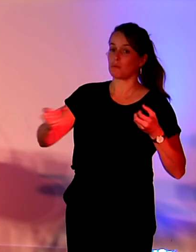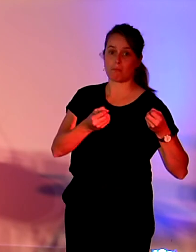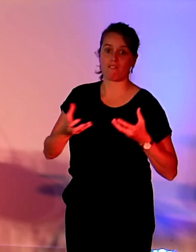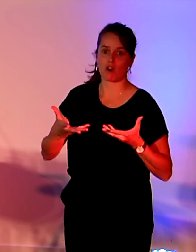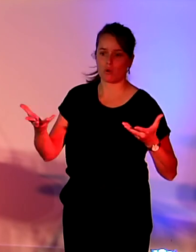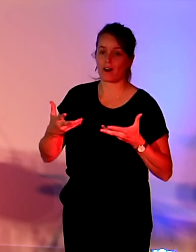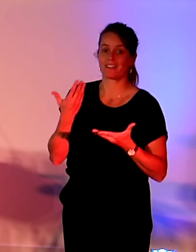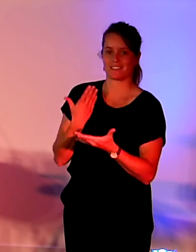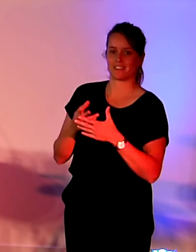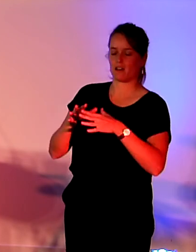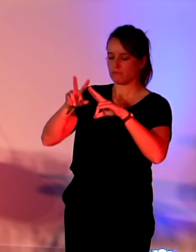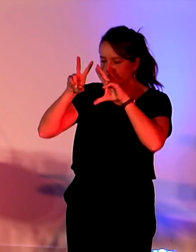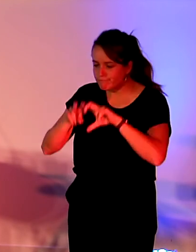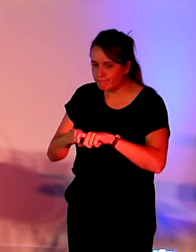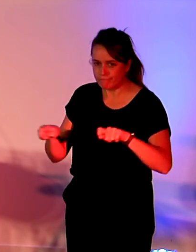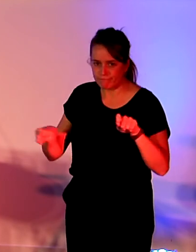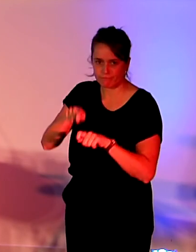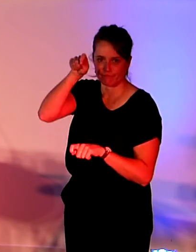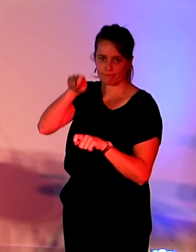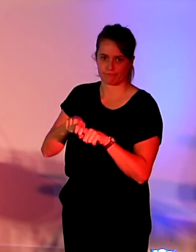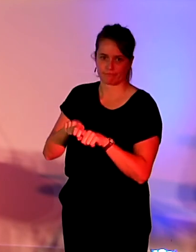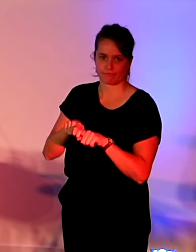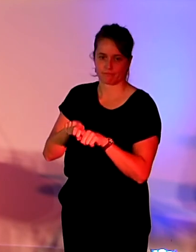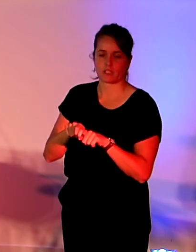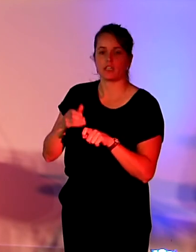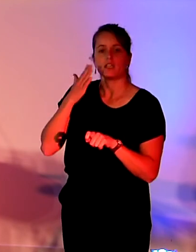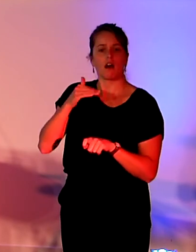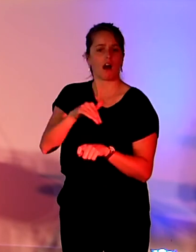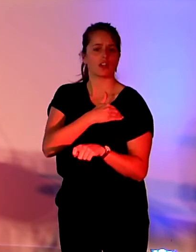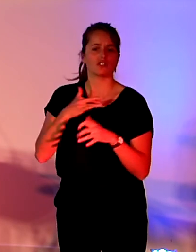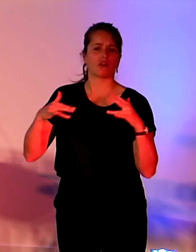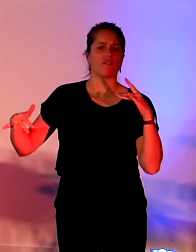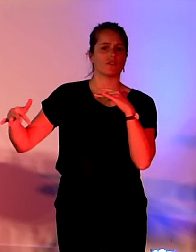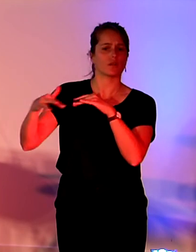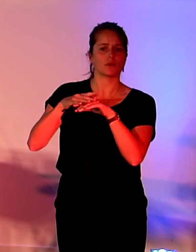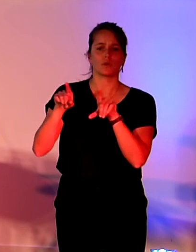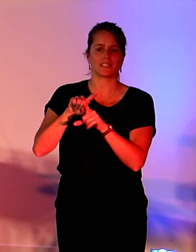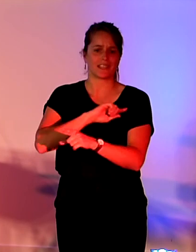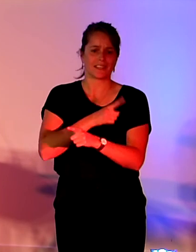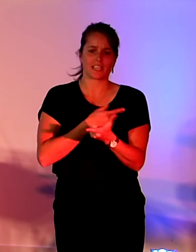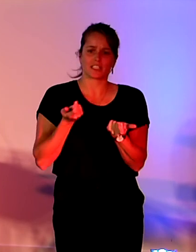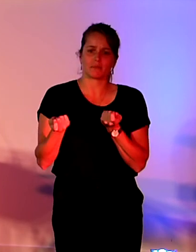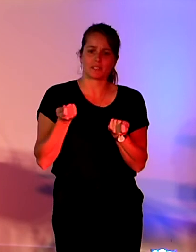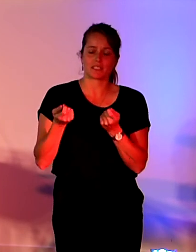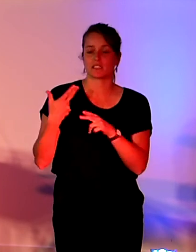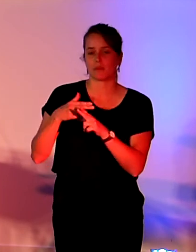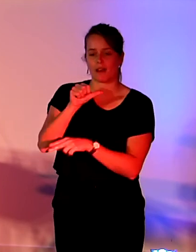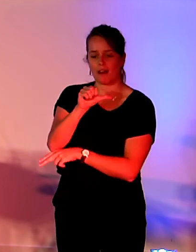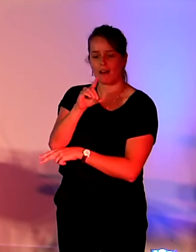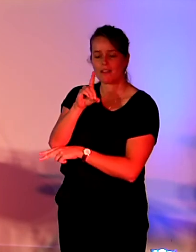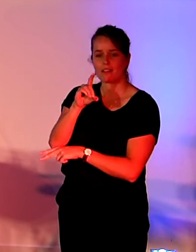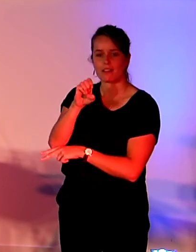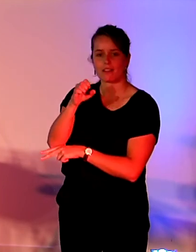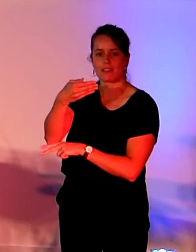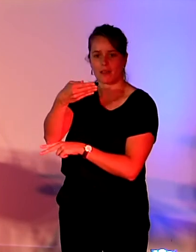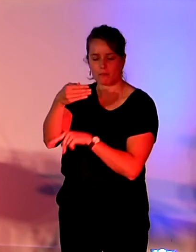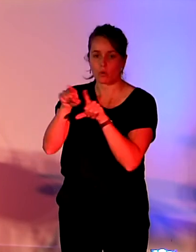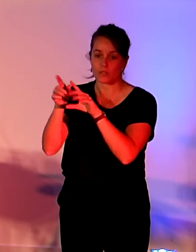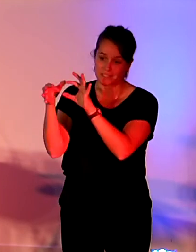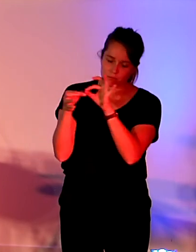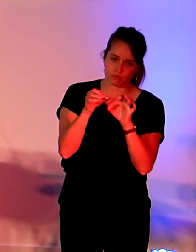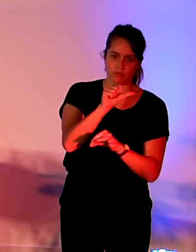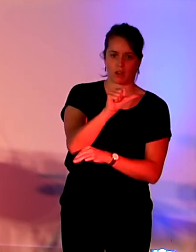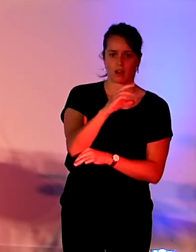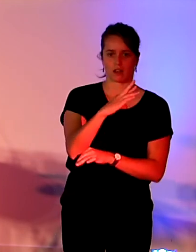mission qui a été lancée par l'Agence de l'environnement et de la maîtrise de l'énergie, donc l'ADEME, et l'ARCEP pour